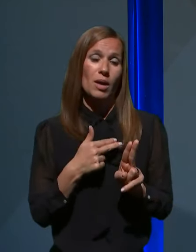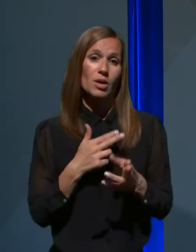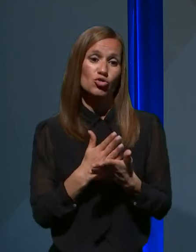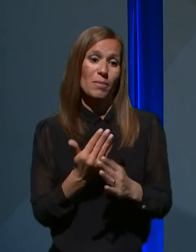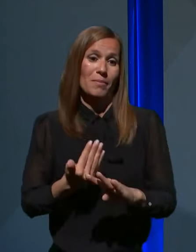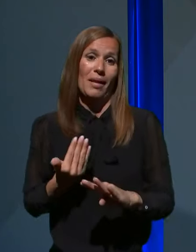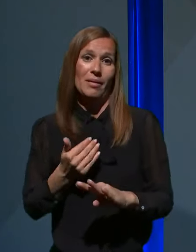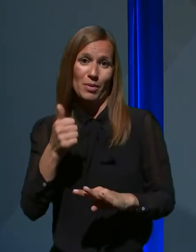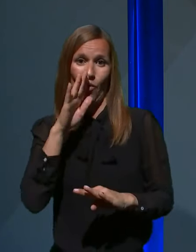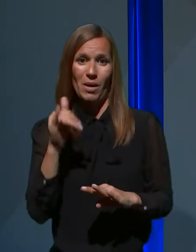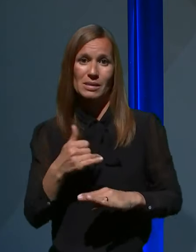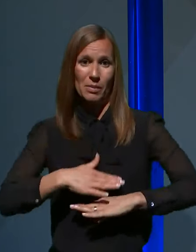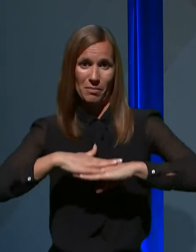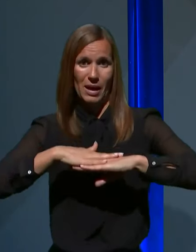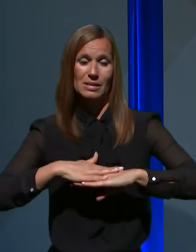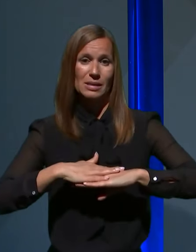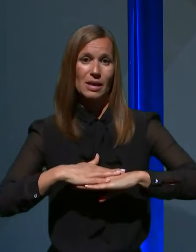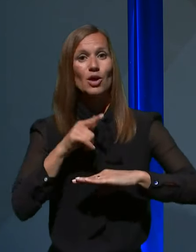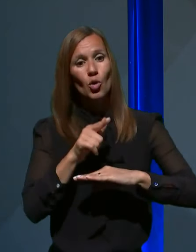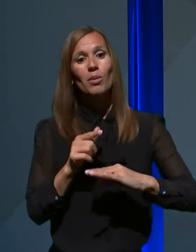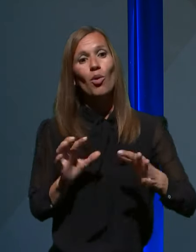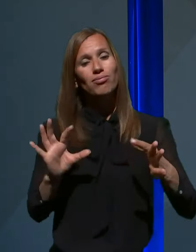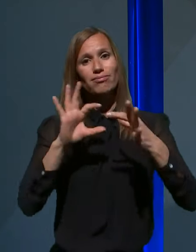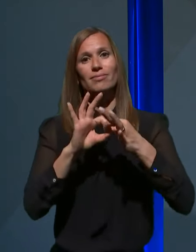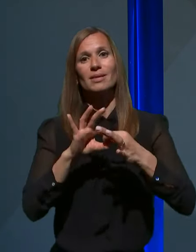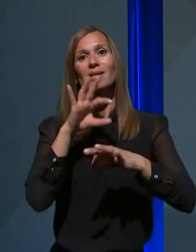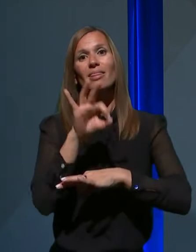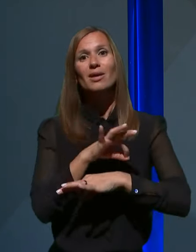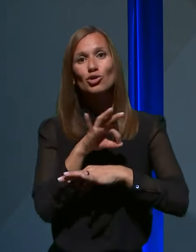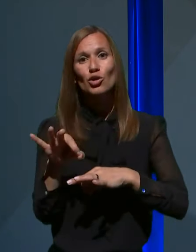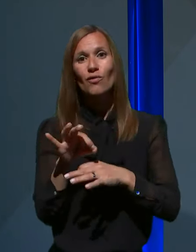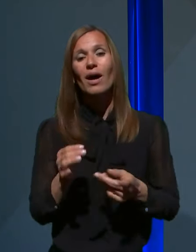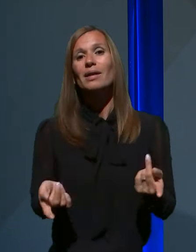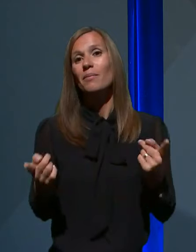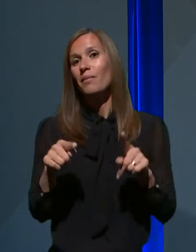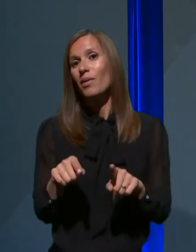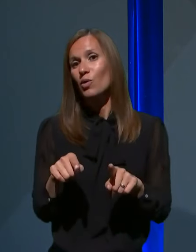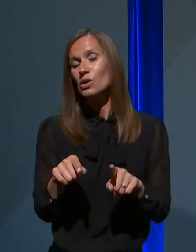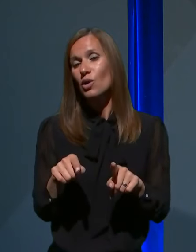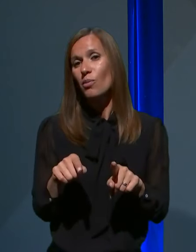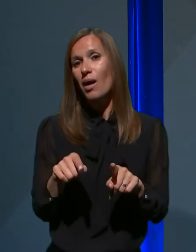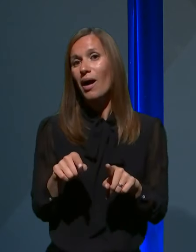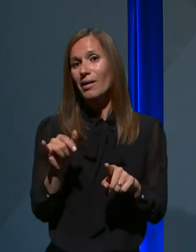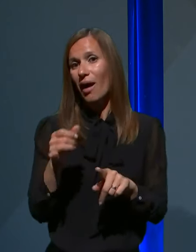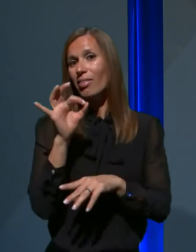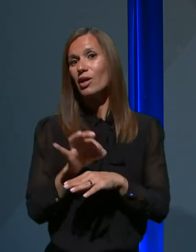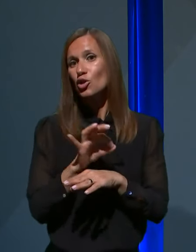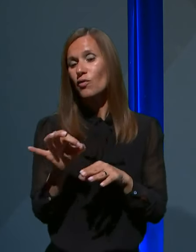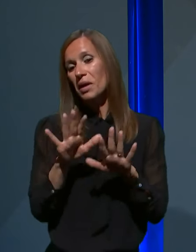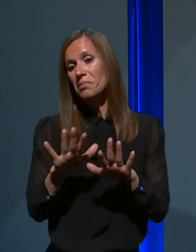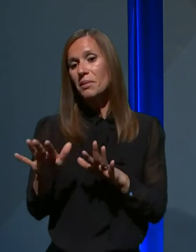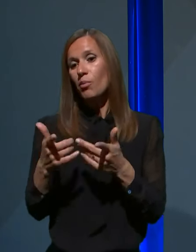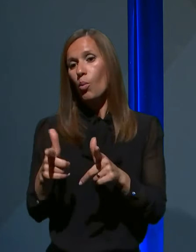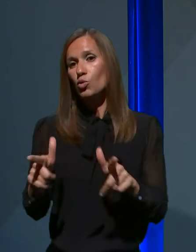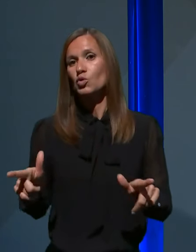prazniki, kar bi se opadalo z načrtovanjimi ali pa, ja, načrtovanjimi, morda popuščeni z